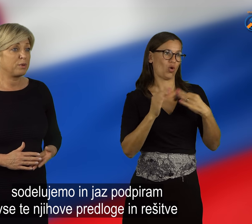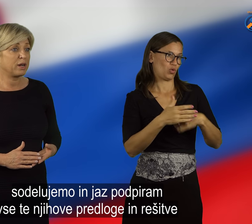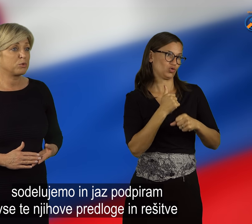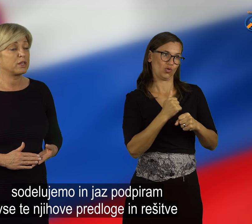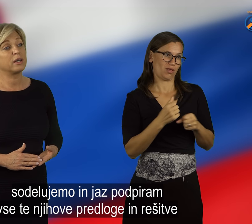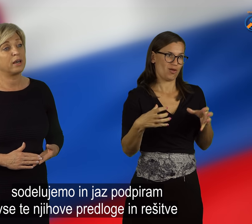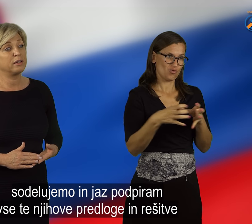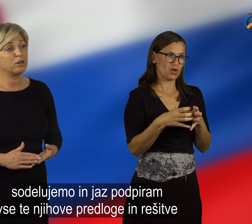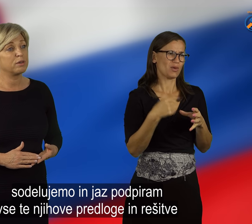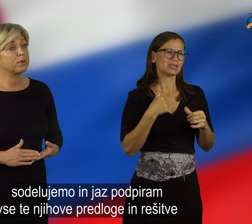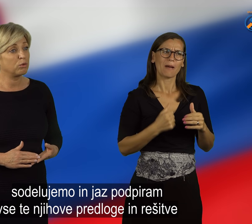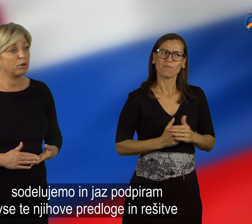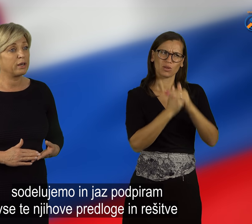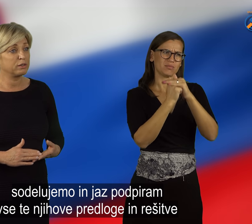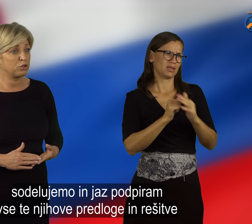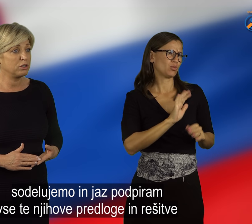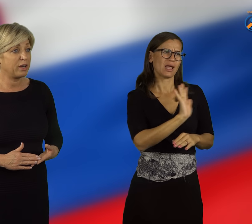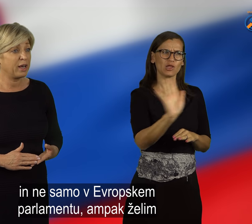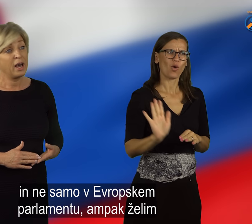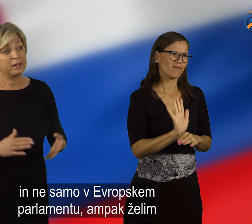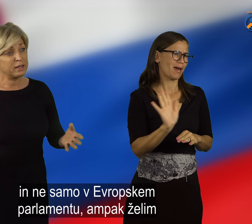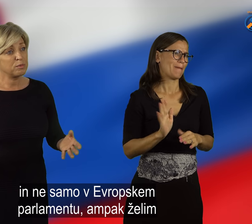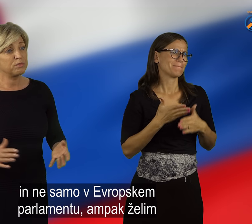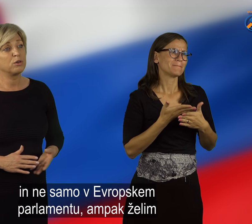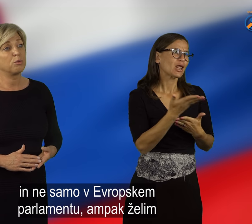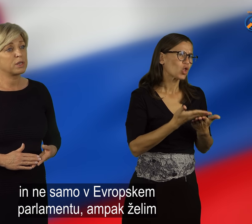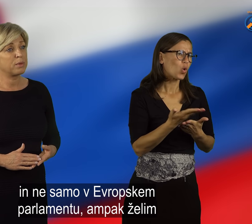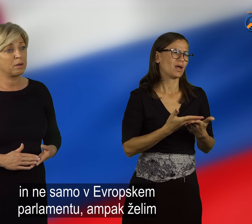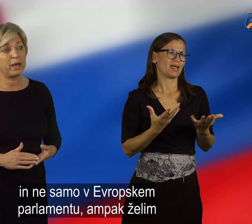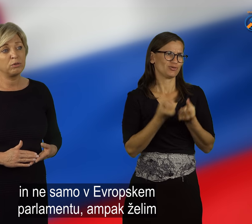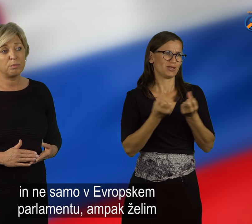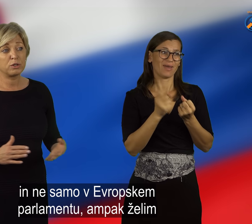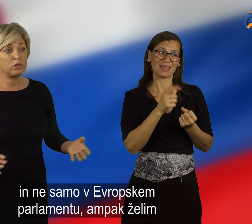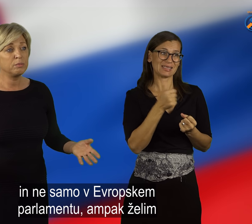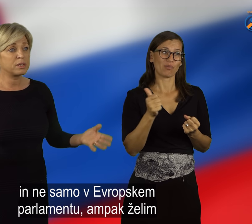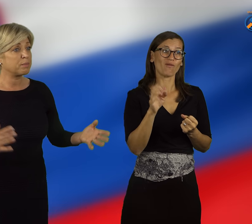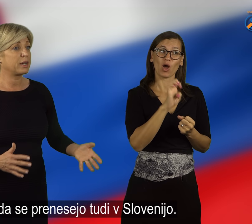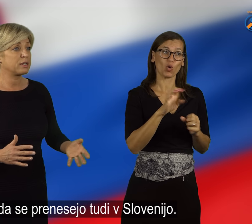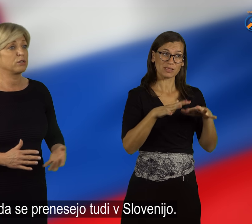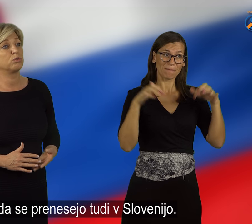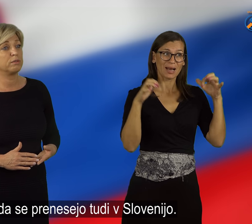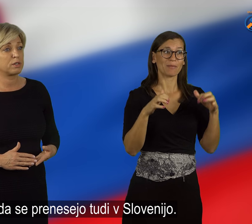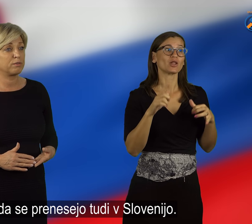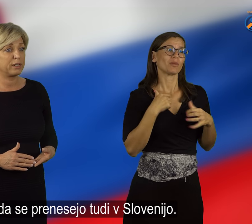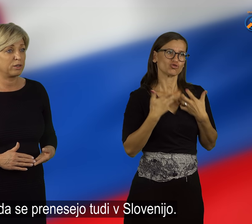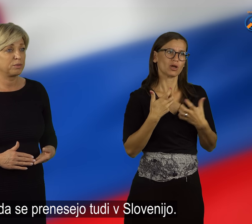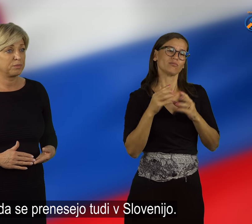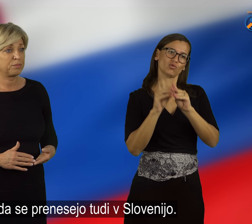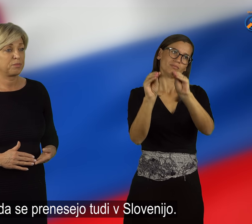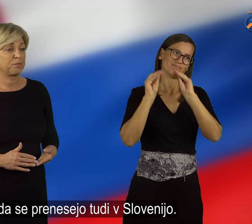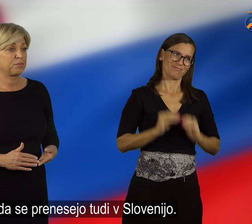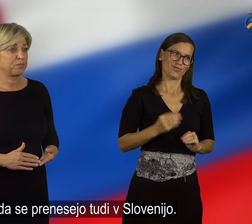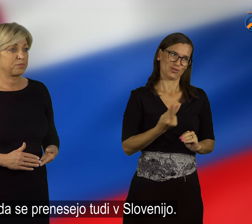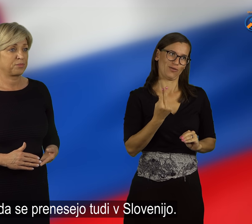podpiramo vse te njihove predloge in rešitve. Ne samo v Evropskem parlamentu, ampak želim, da se prenesejo tudi v Slovenijo.